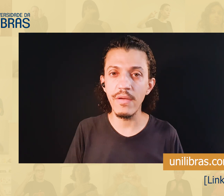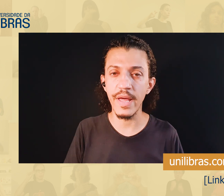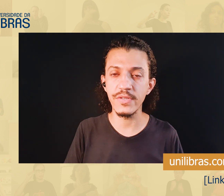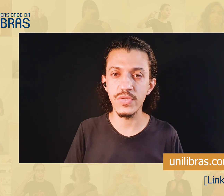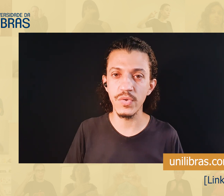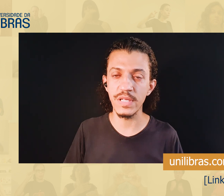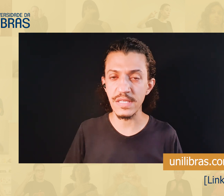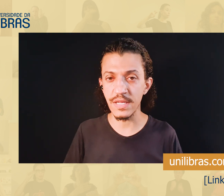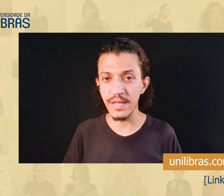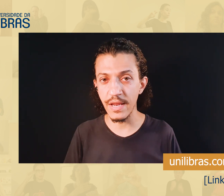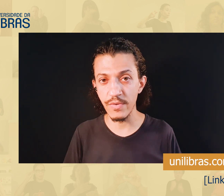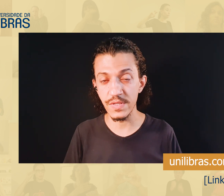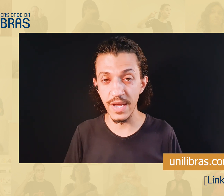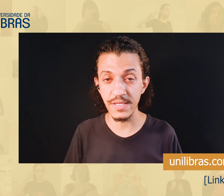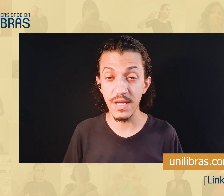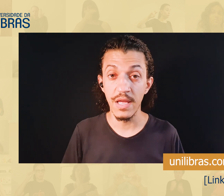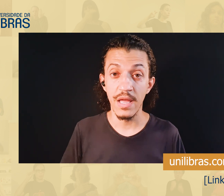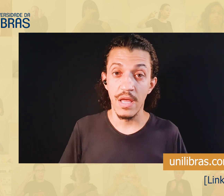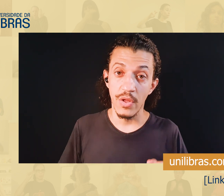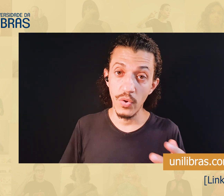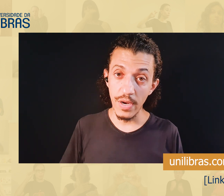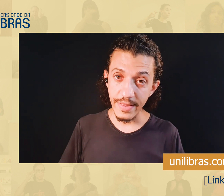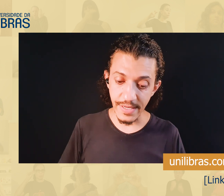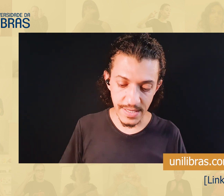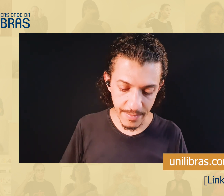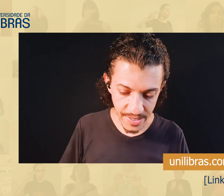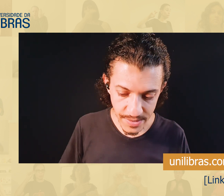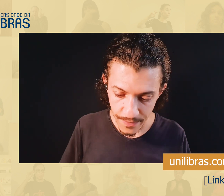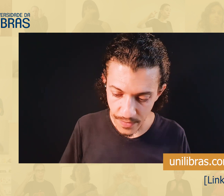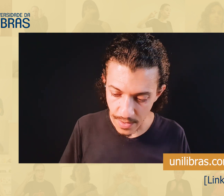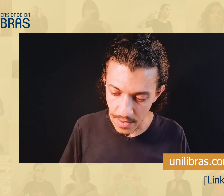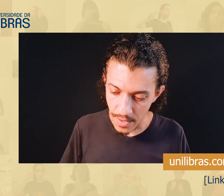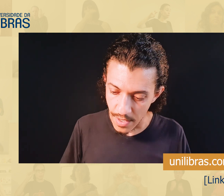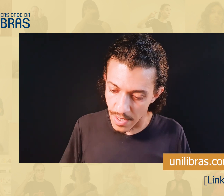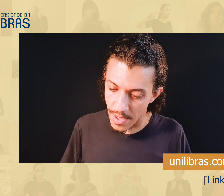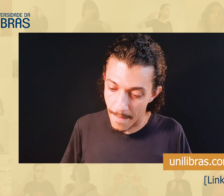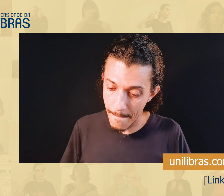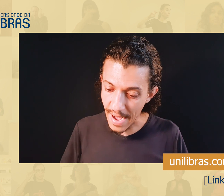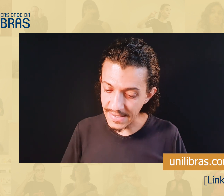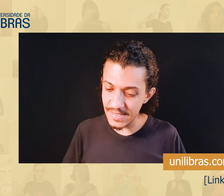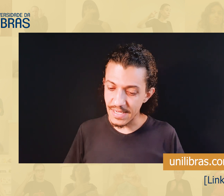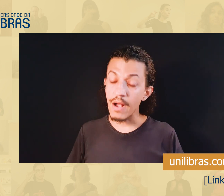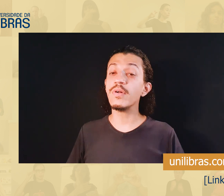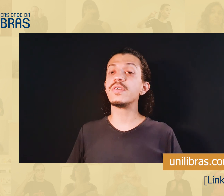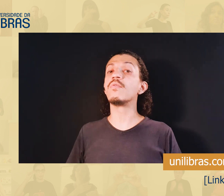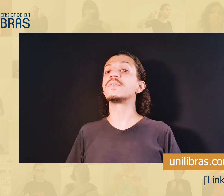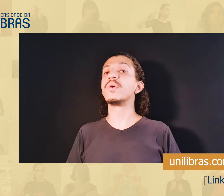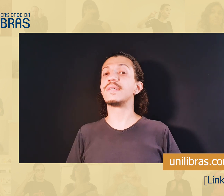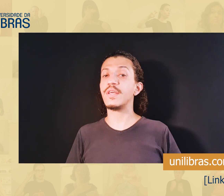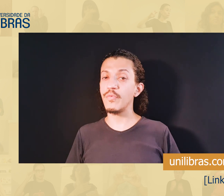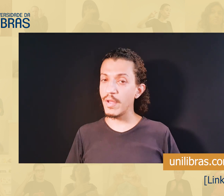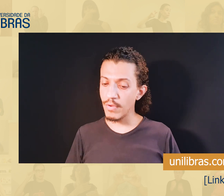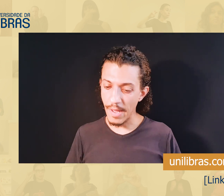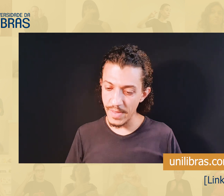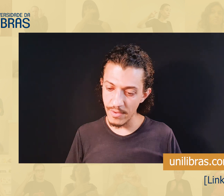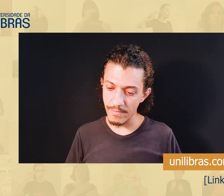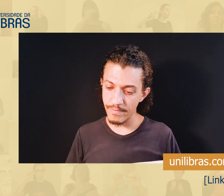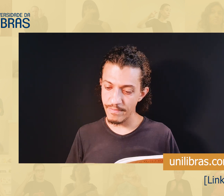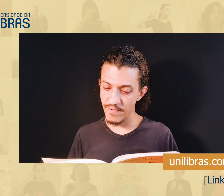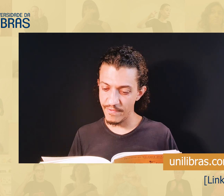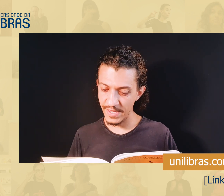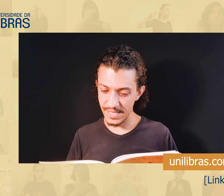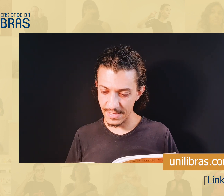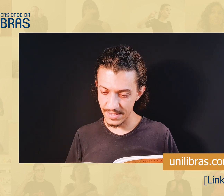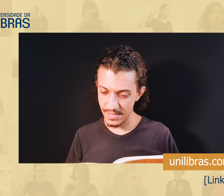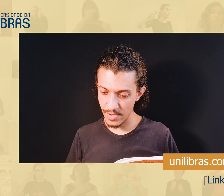um ano e meio de estudo de escrita da língua de sinais no Letras Libras. Mas, aconteceu algumas coisas aqui no meio do caminho.